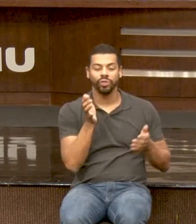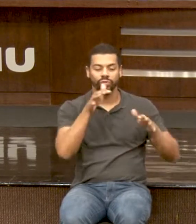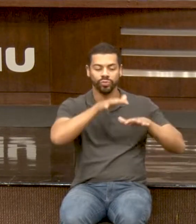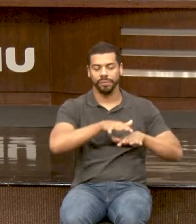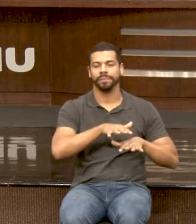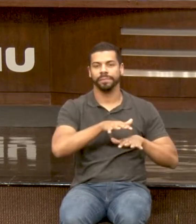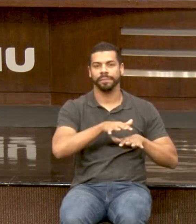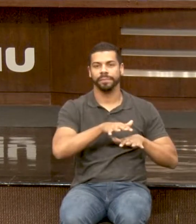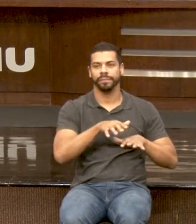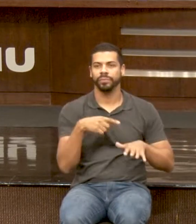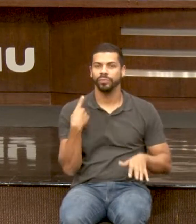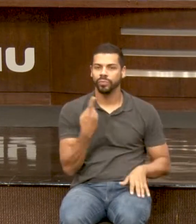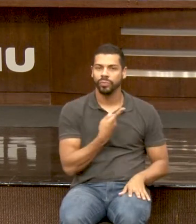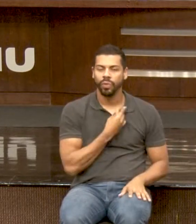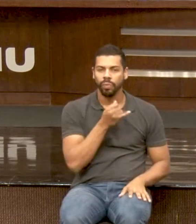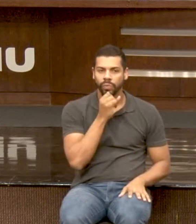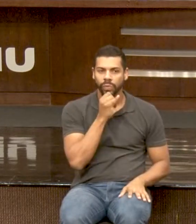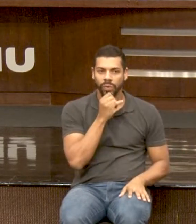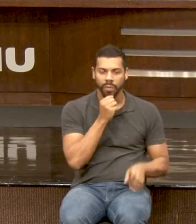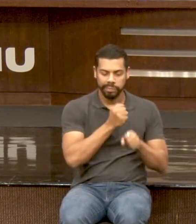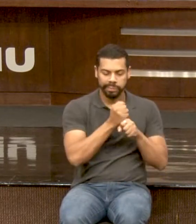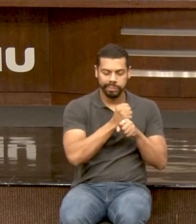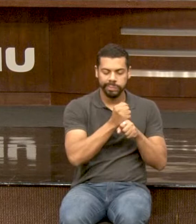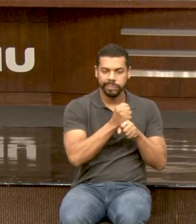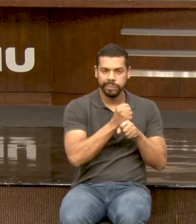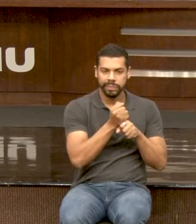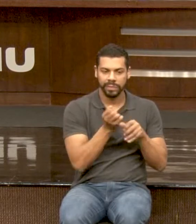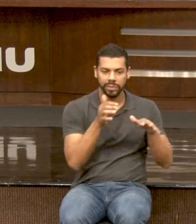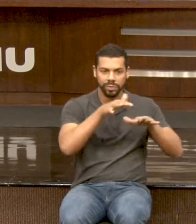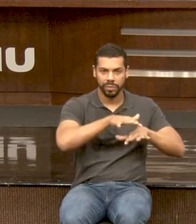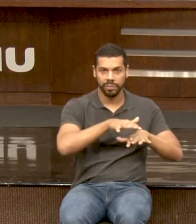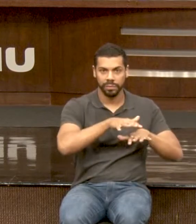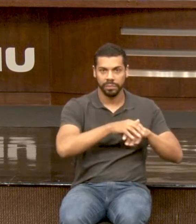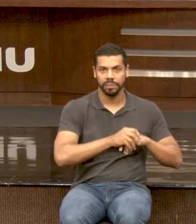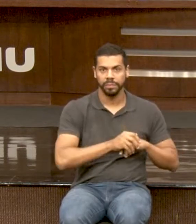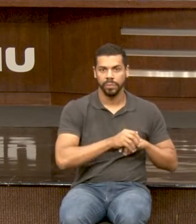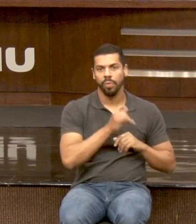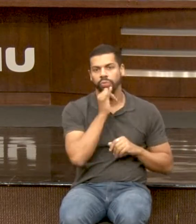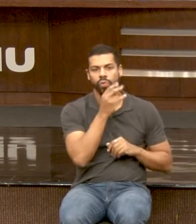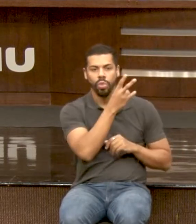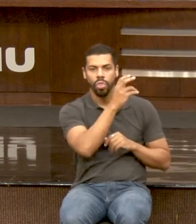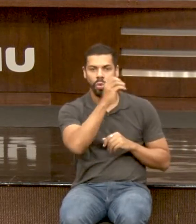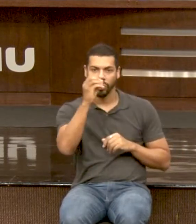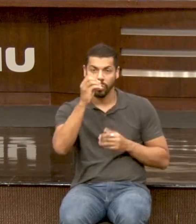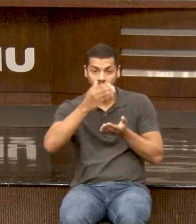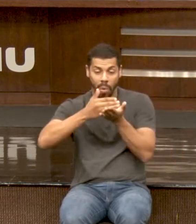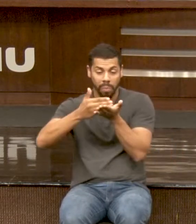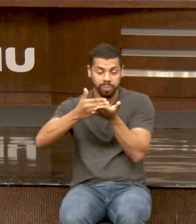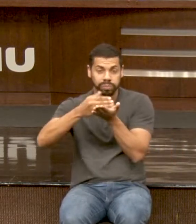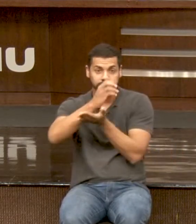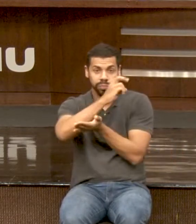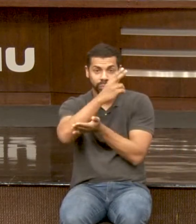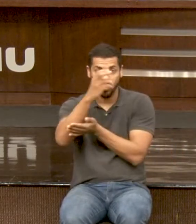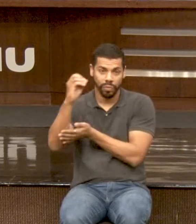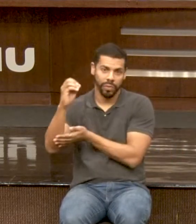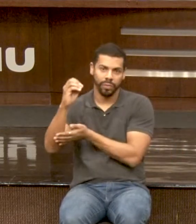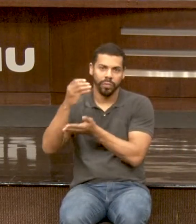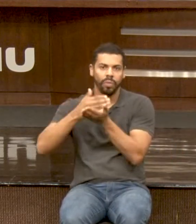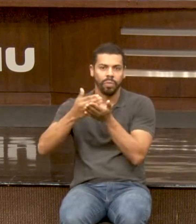19 anos de inclusão. Praticamente em 2000, que a gente realmente